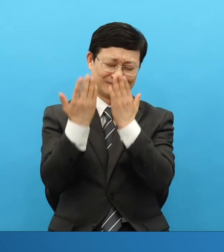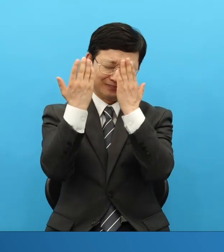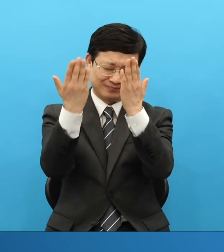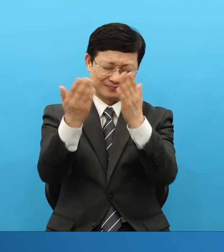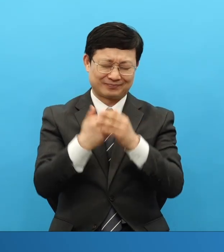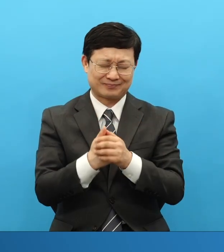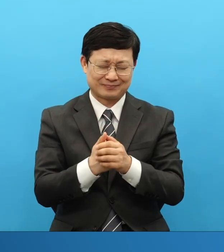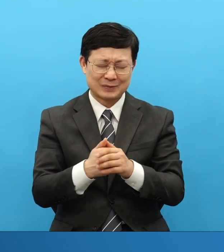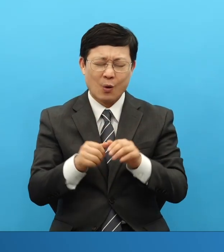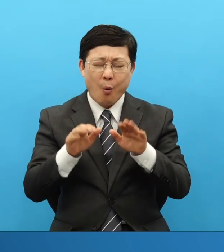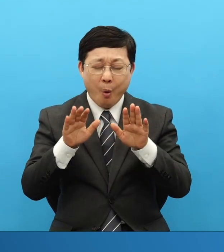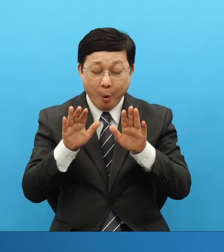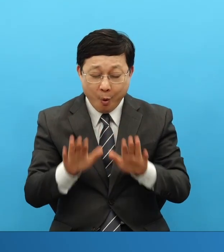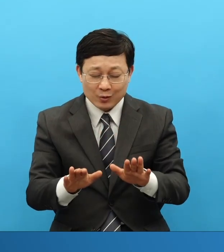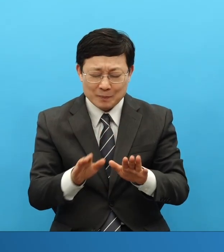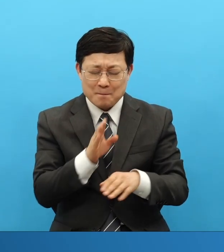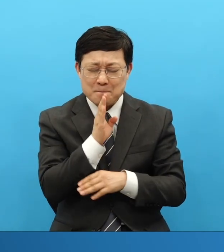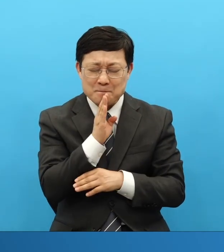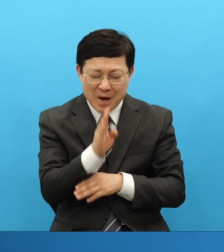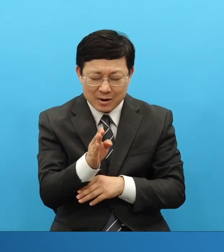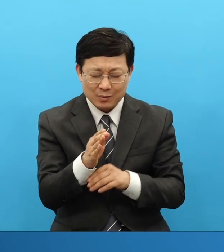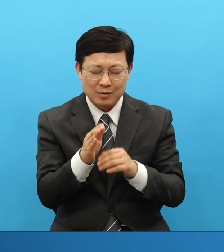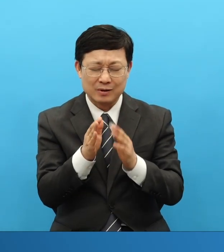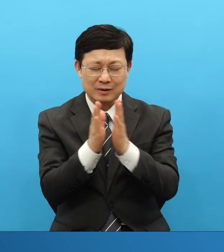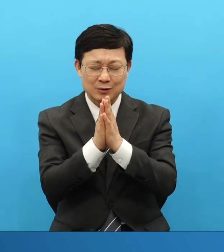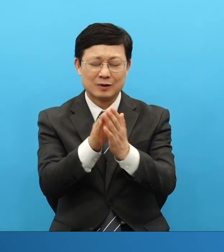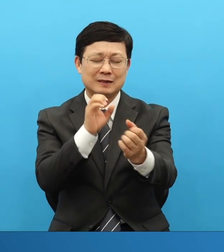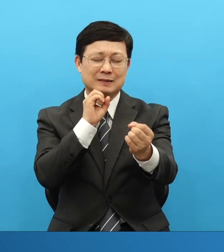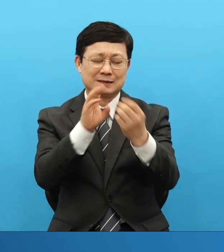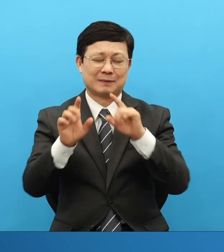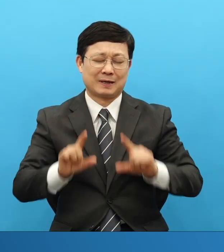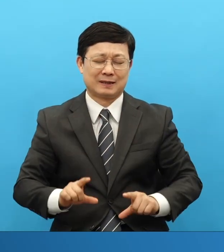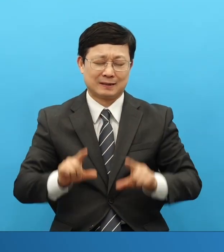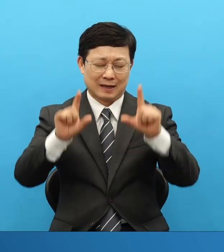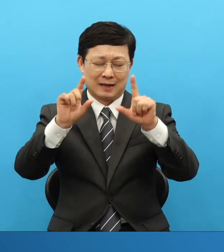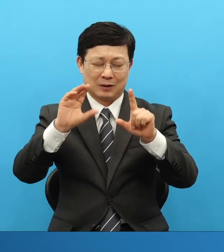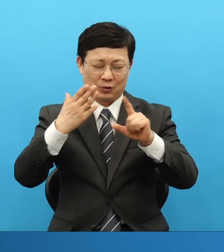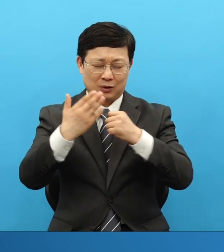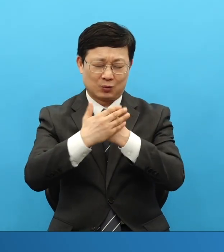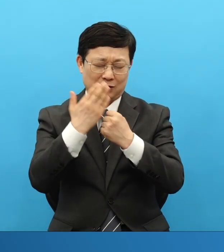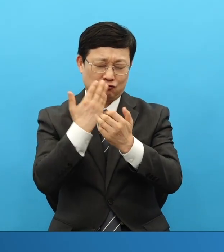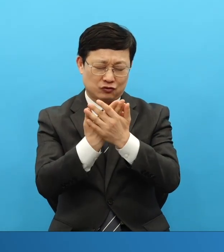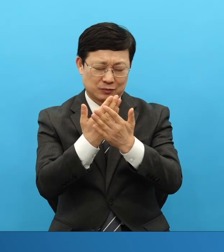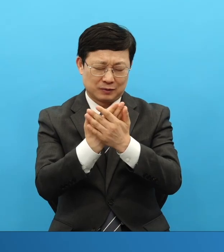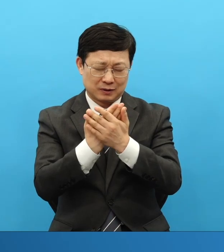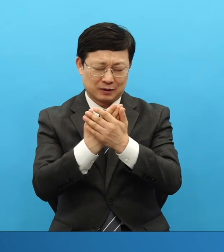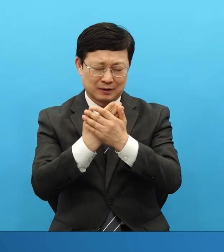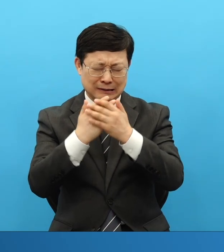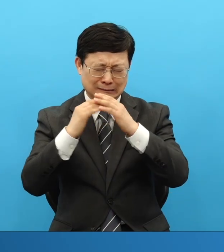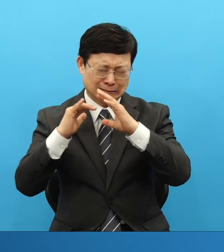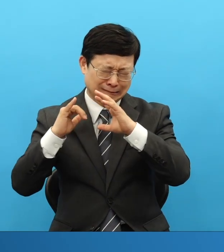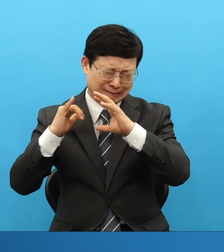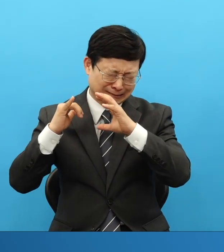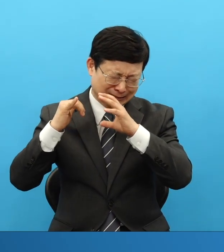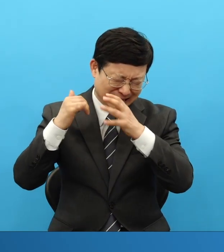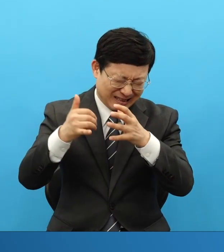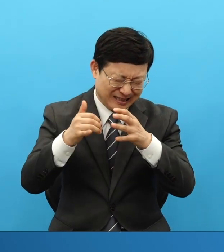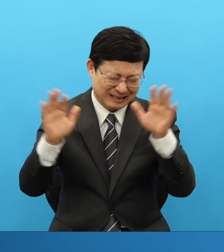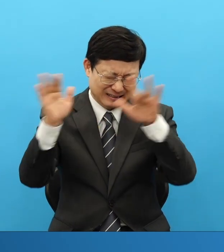오늘이 바로 응답의 날이 되게 해 주옵소서. 전 세계 허감이 결박되는